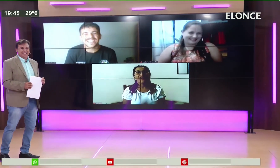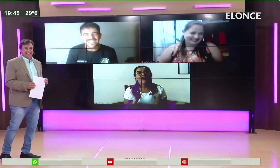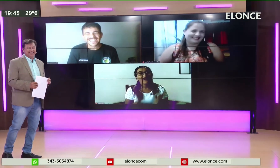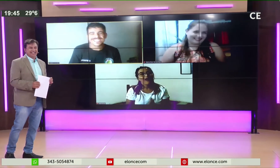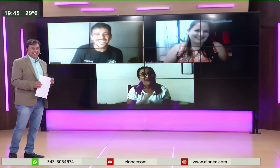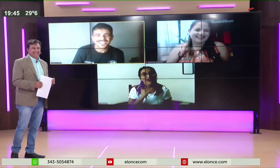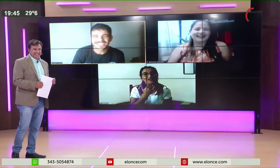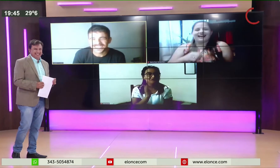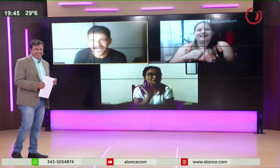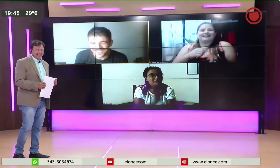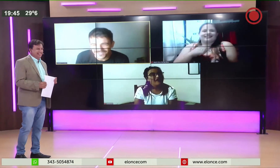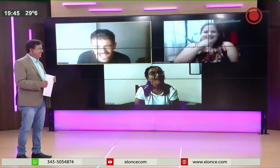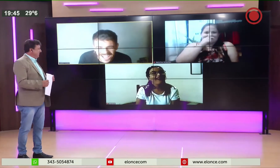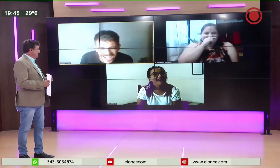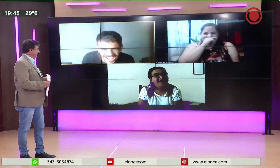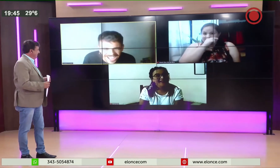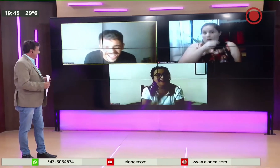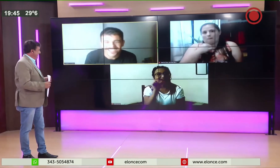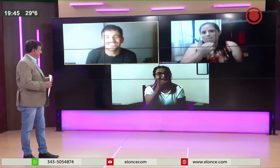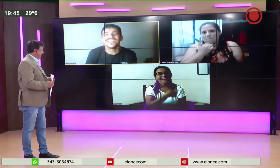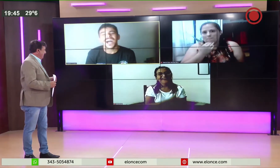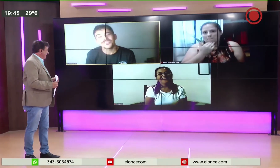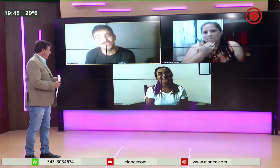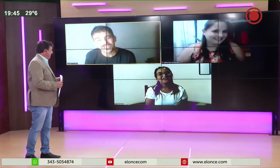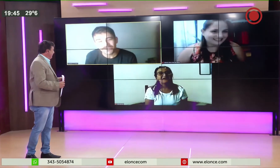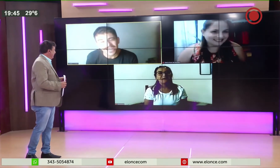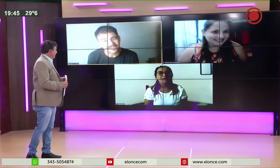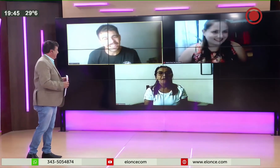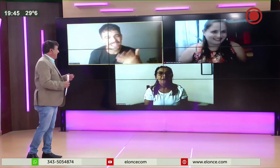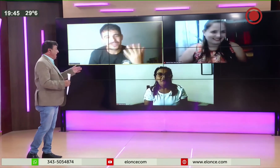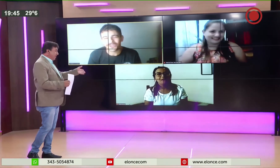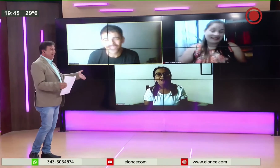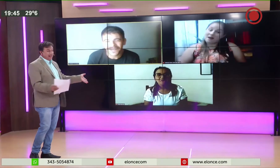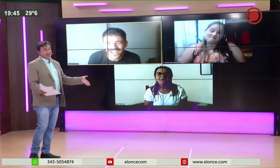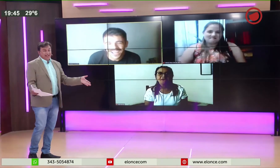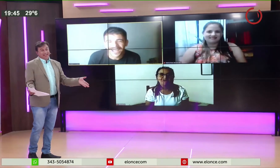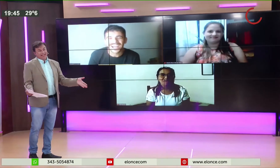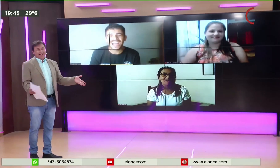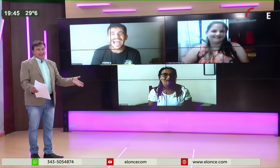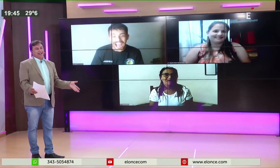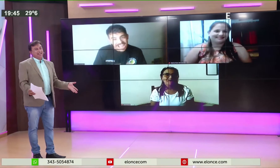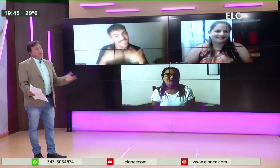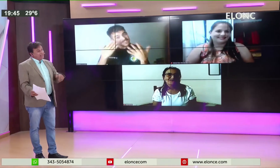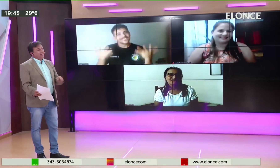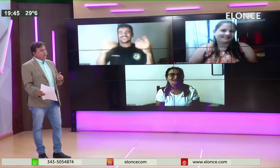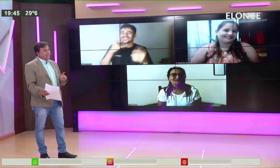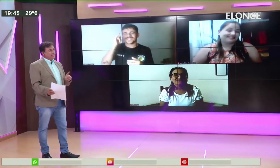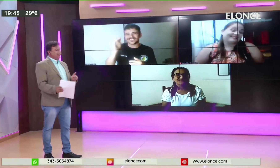Sí, sí, sí, a ver. Yo no sabía, no me acordaba. Había que tener en cuenta eso.